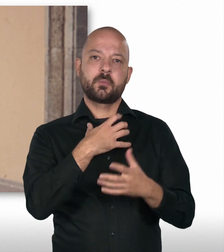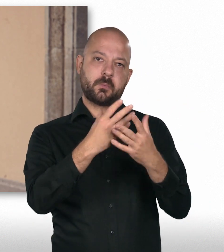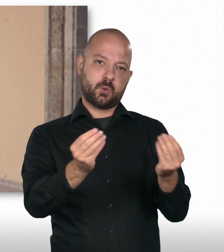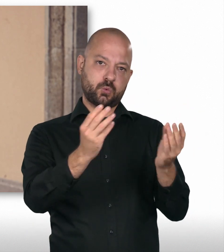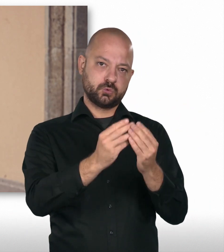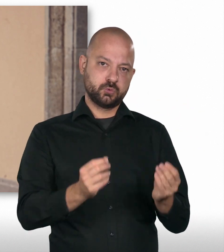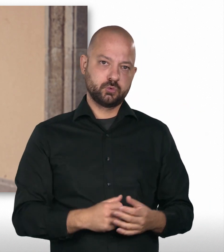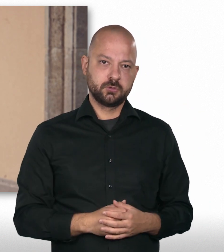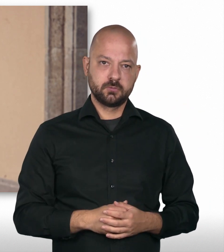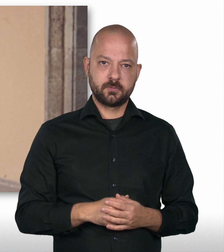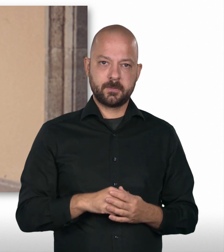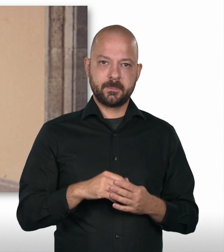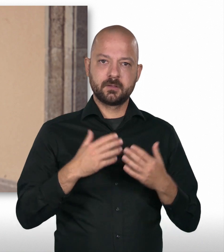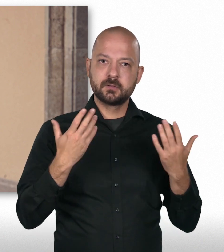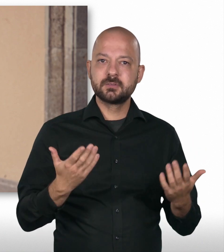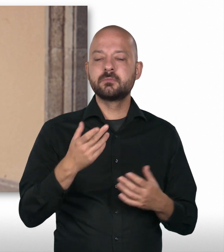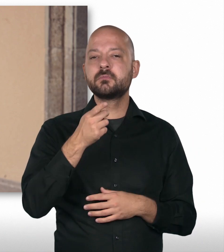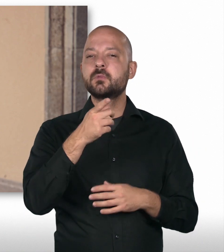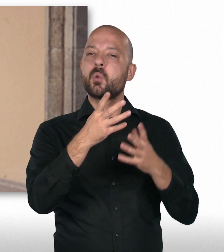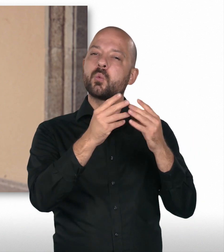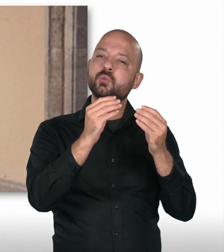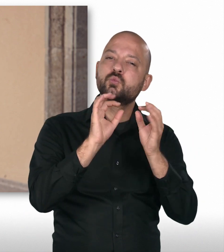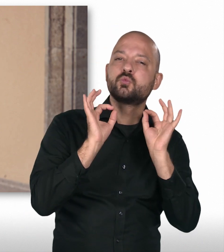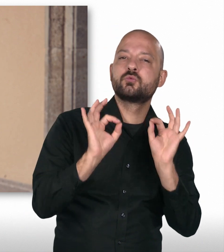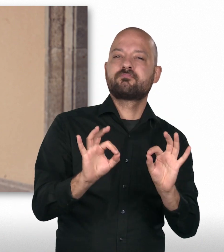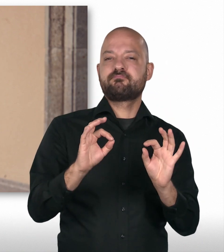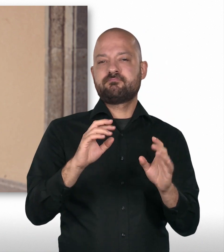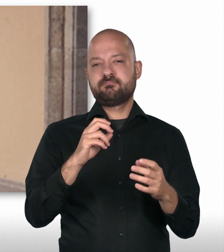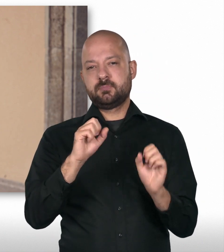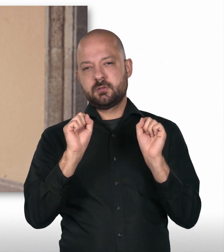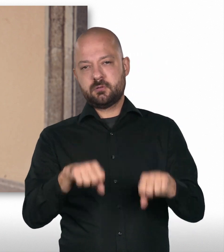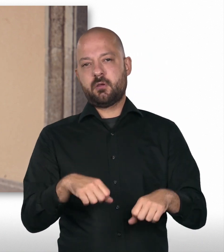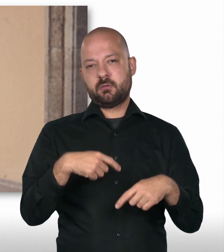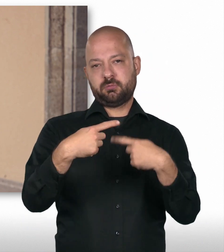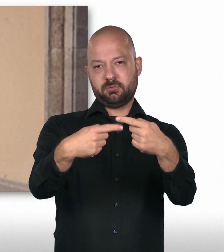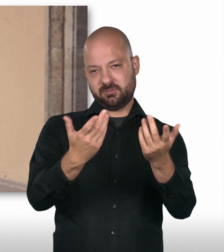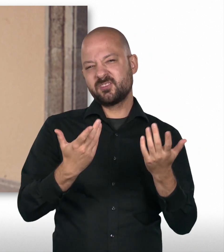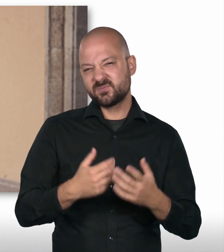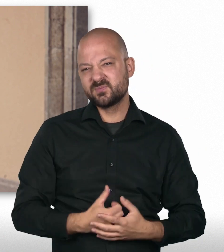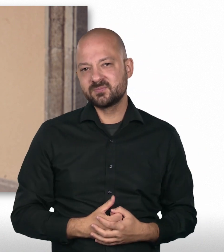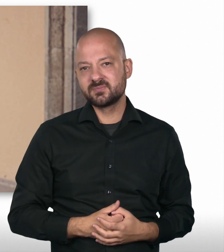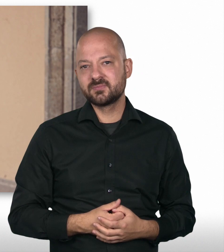verbessern, dass man versucht, Probleme zu lösen, dass man versucht, pragmatische Lösungen zu finden auch